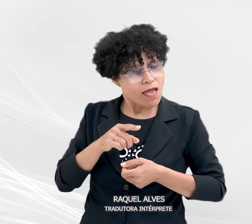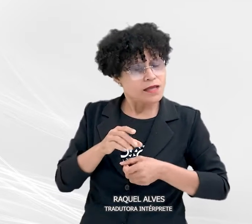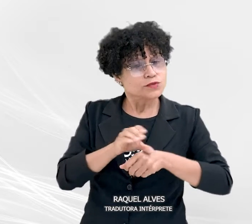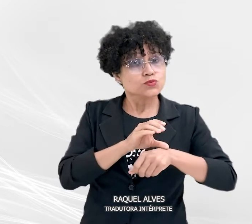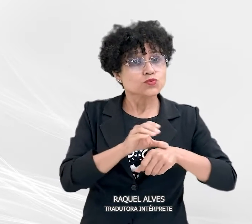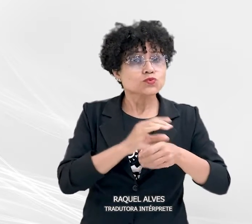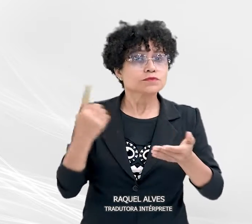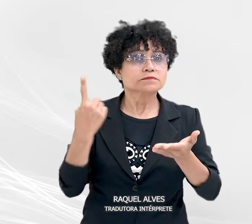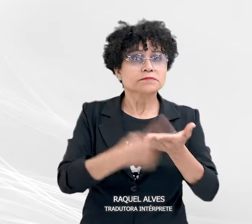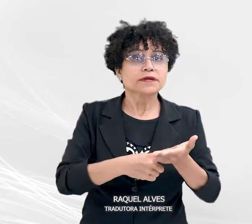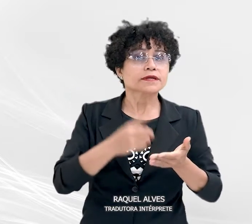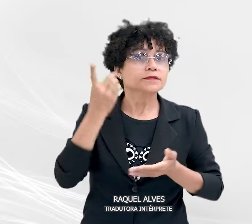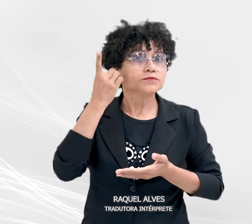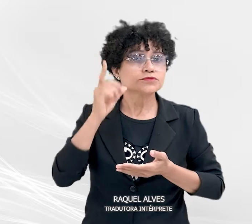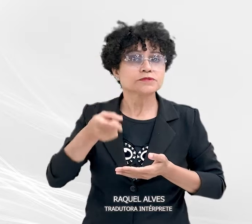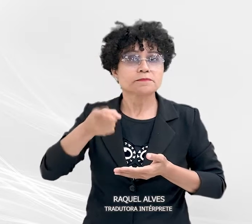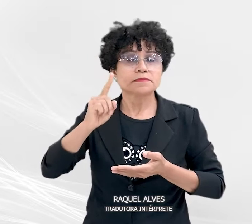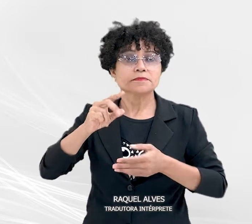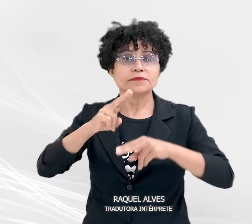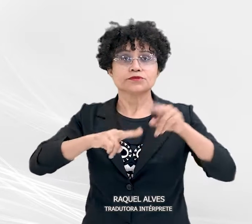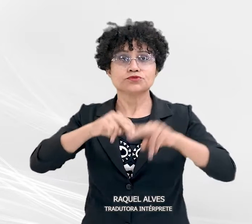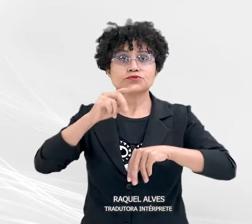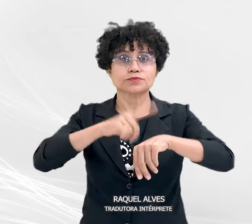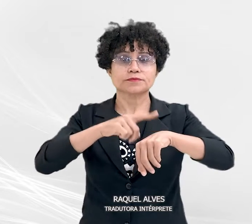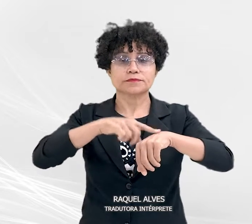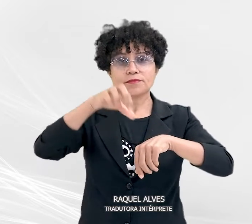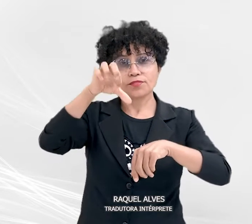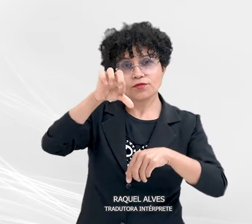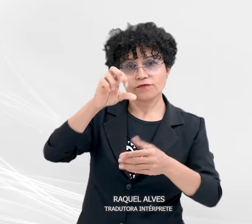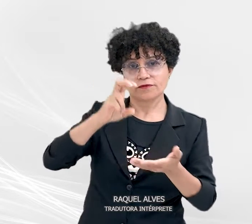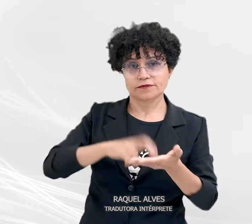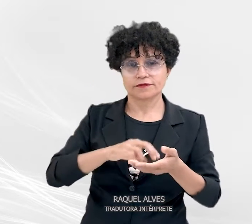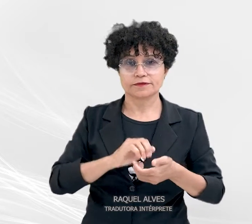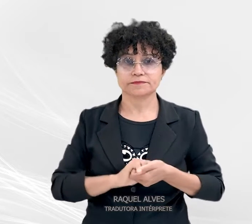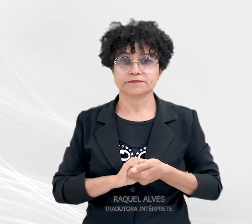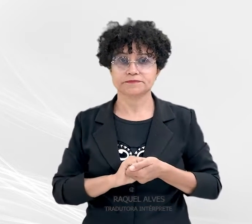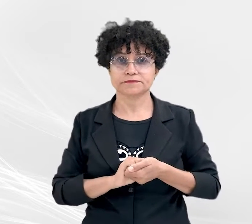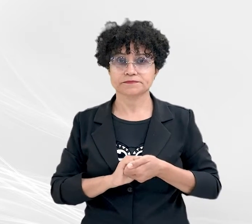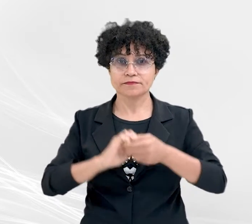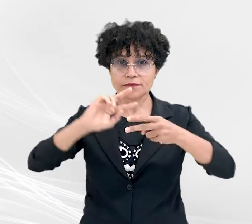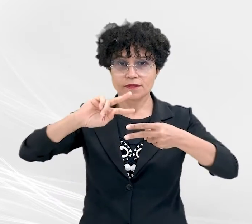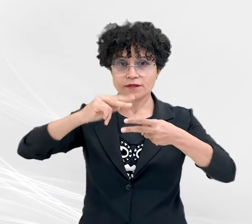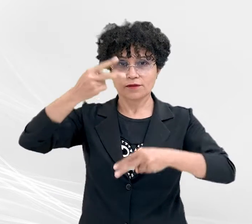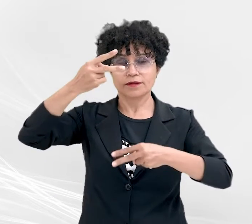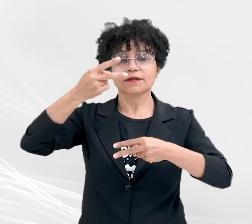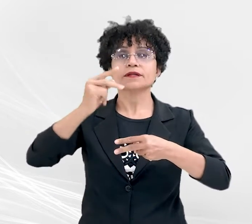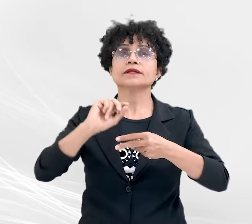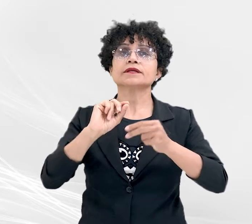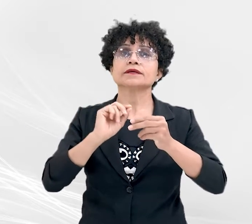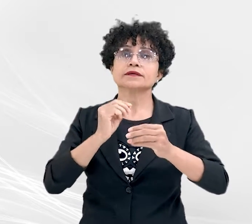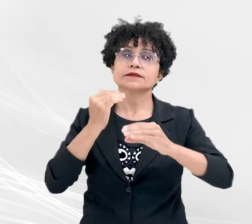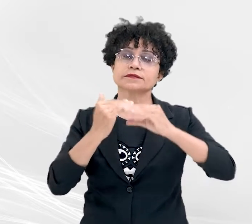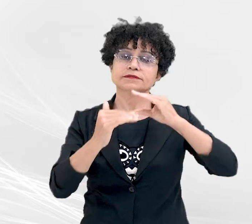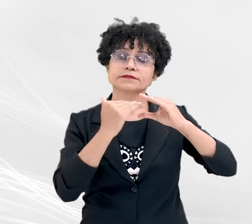marcada para o dia 1º de junho, às 9h. O link de acesso ao evento será enviado pelo e-mail